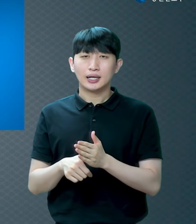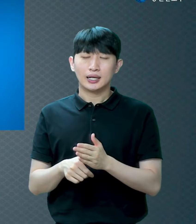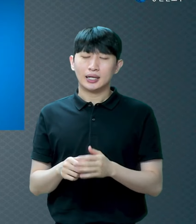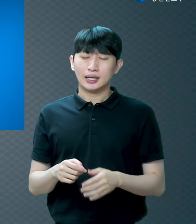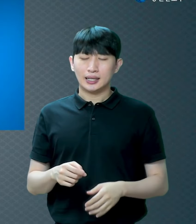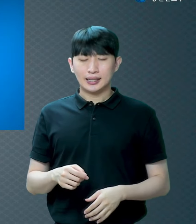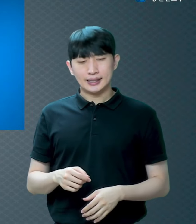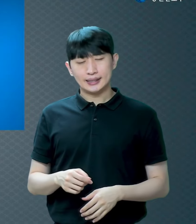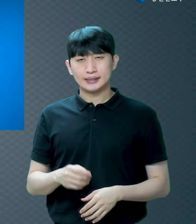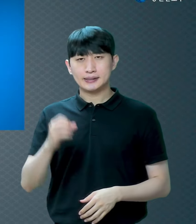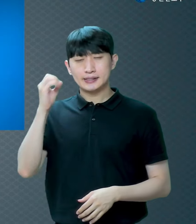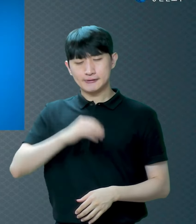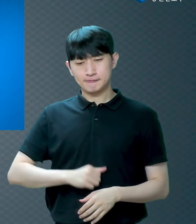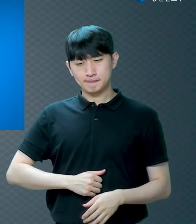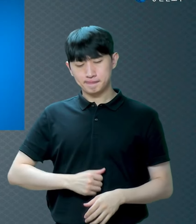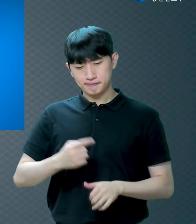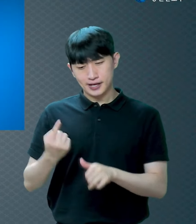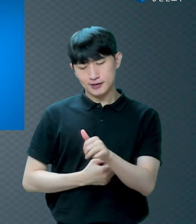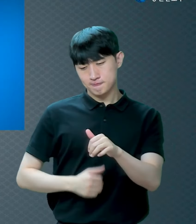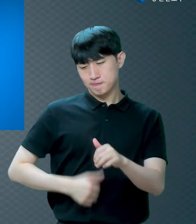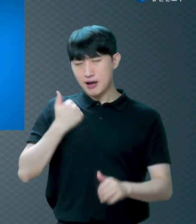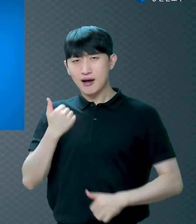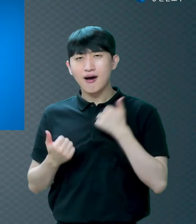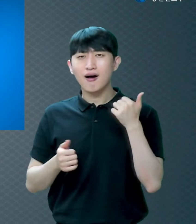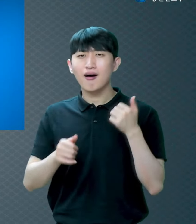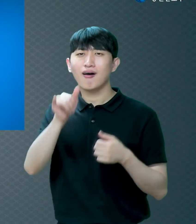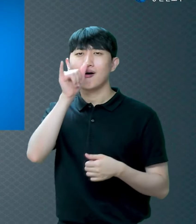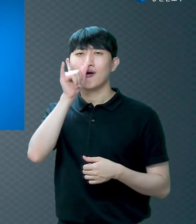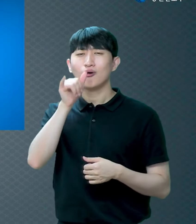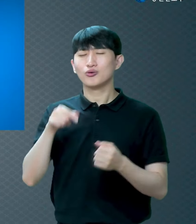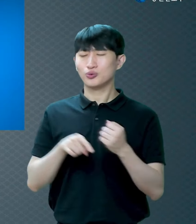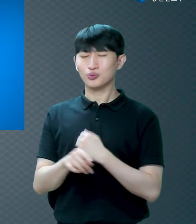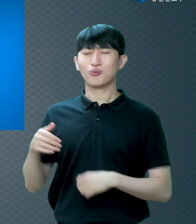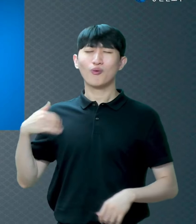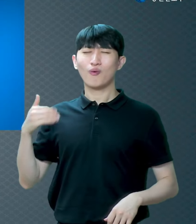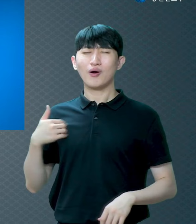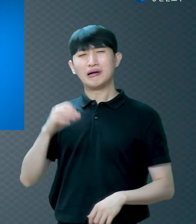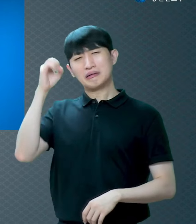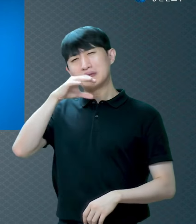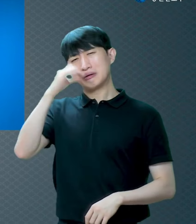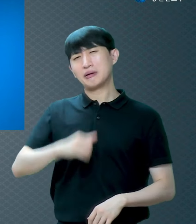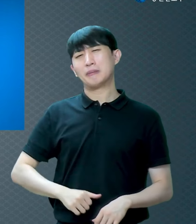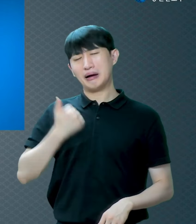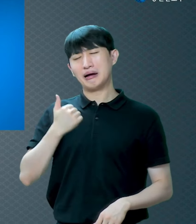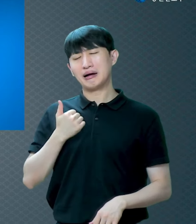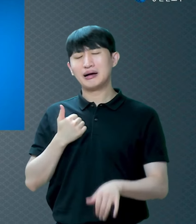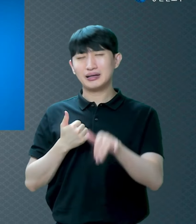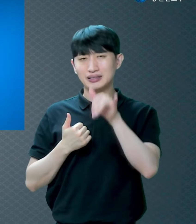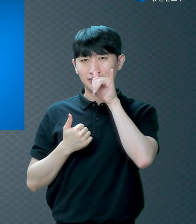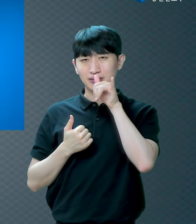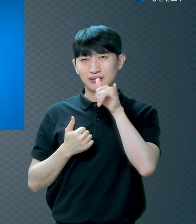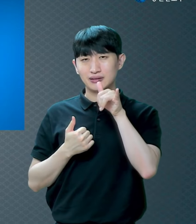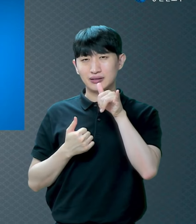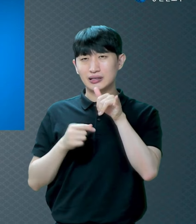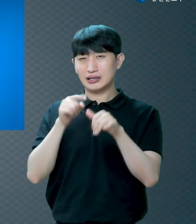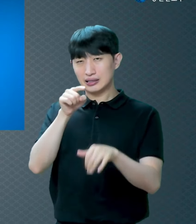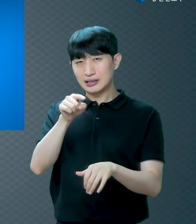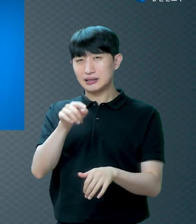그냥 화가 난대요 왜 그런지 모르겠다고 뒤에 마귀가 있다는 거 아십니까?